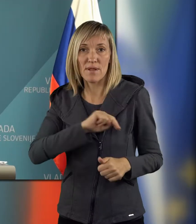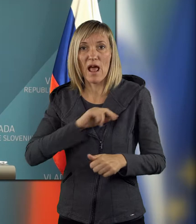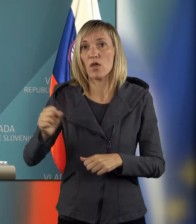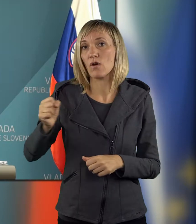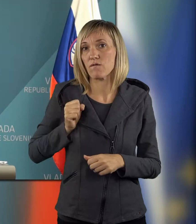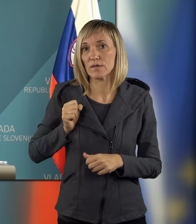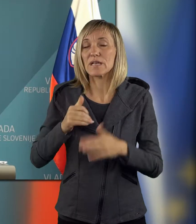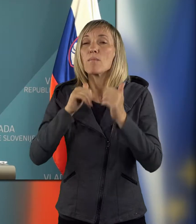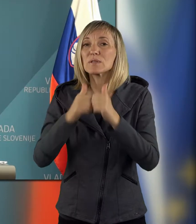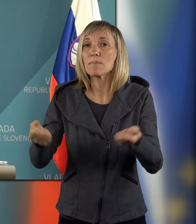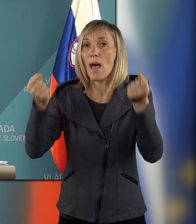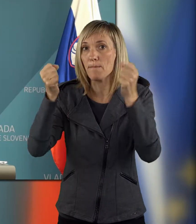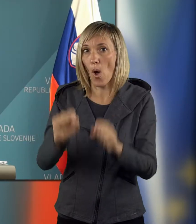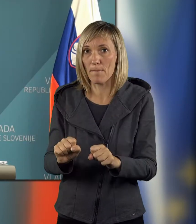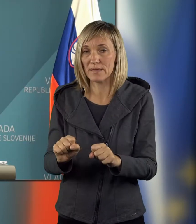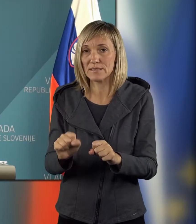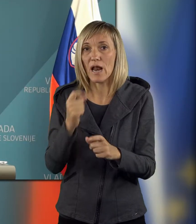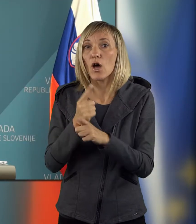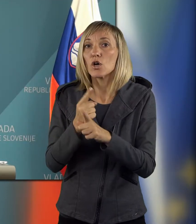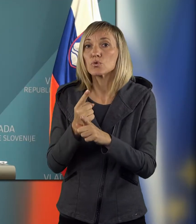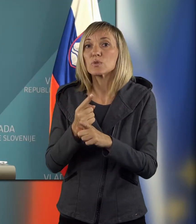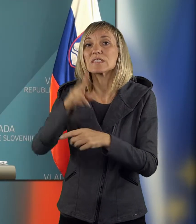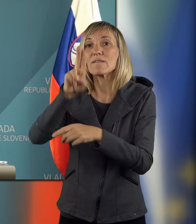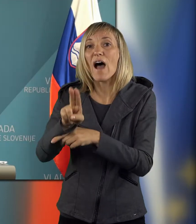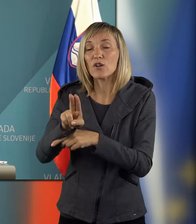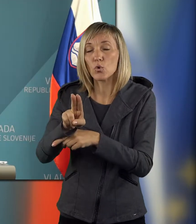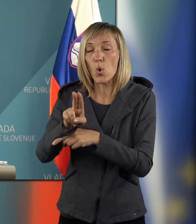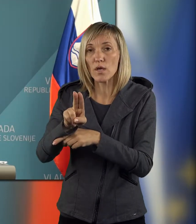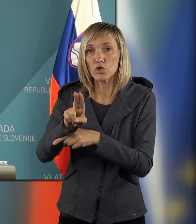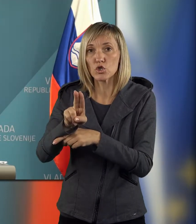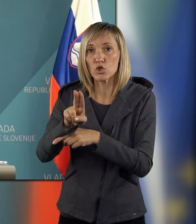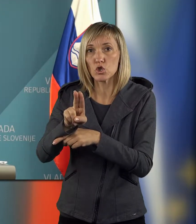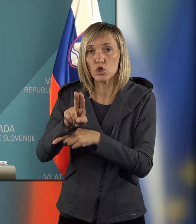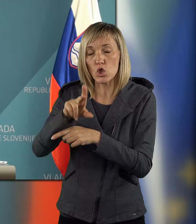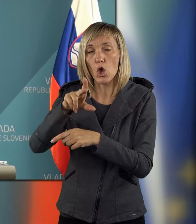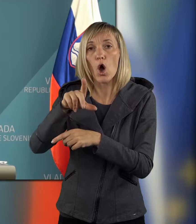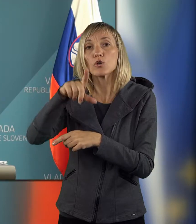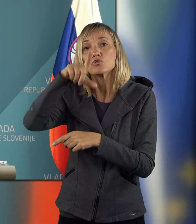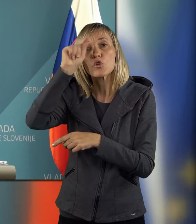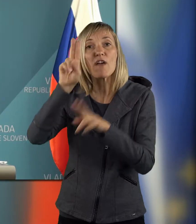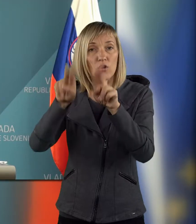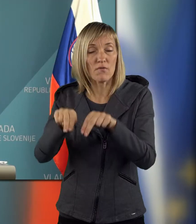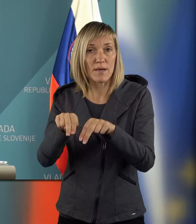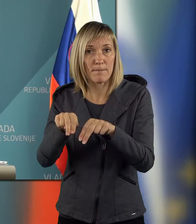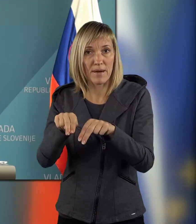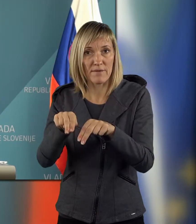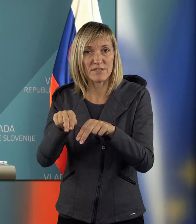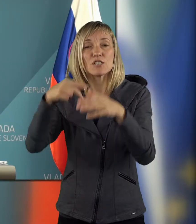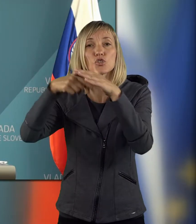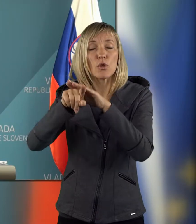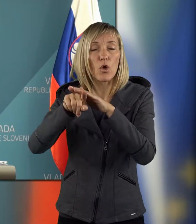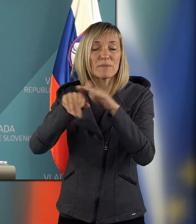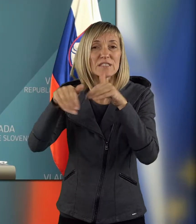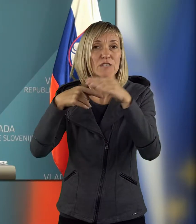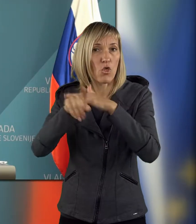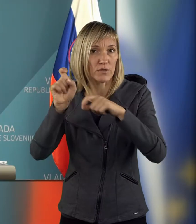vojske, posebna povblastila, tudi z varoh in jo človekovih pravic, ministrstvom za pravozodje, ministrstvom za notranje zadeve in vsemi ostalimi,